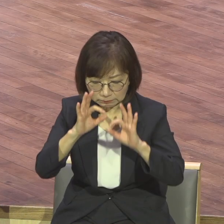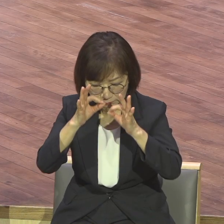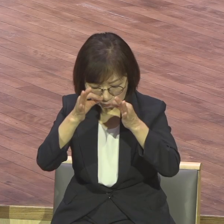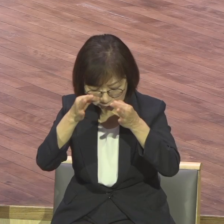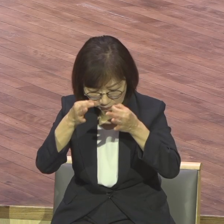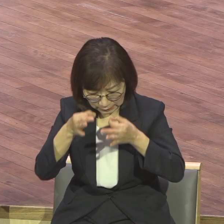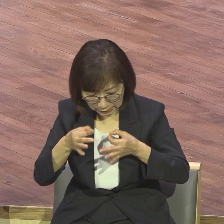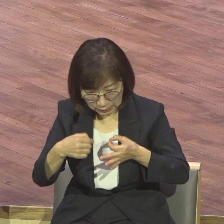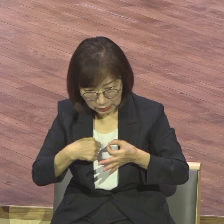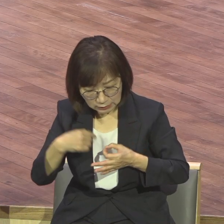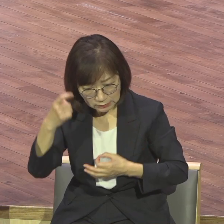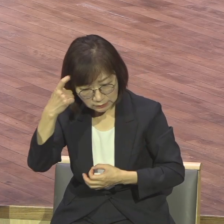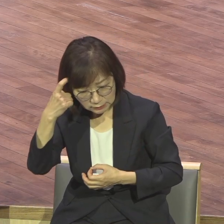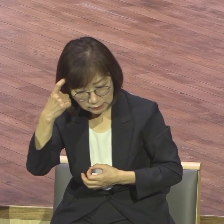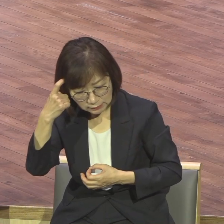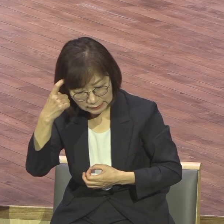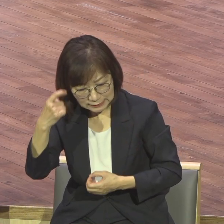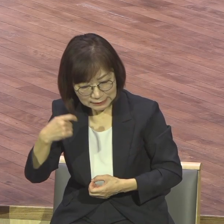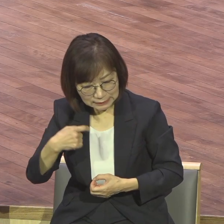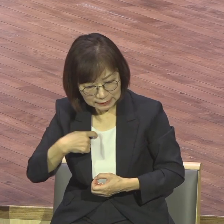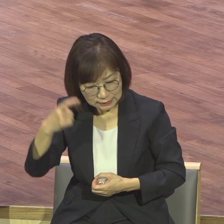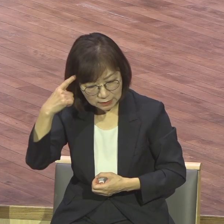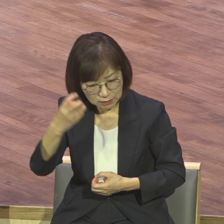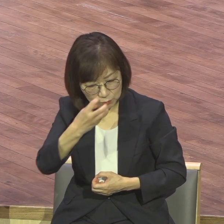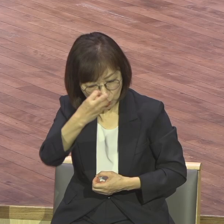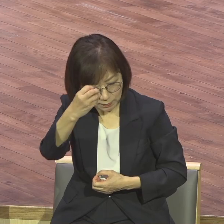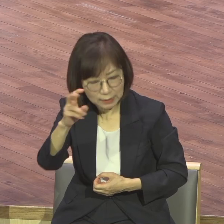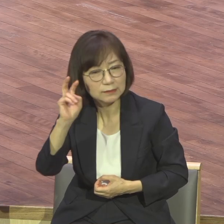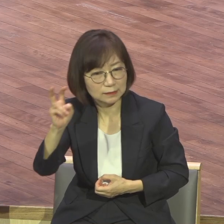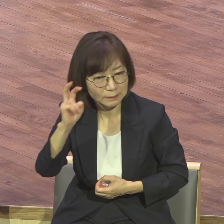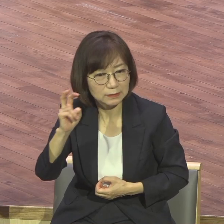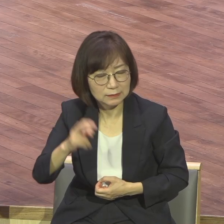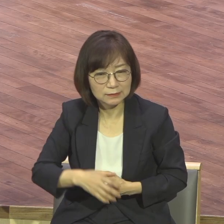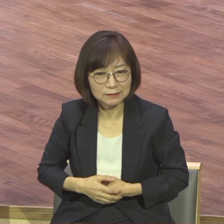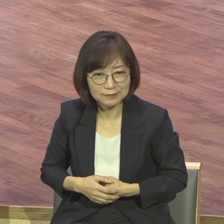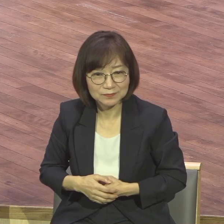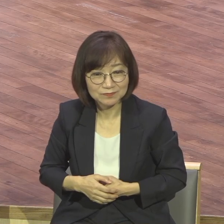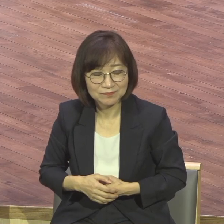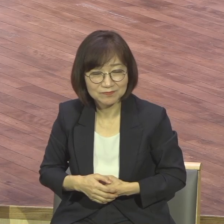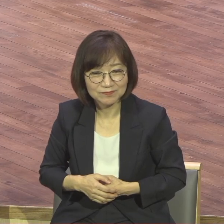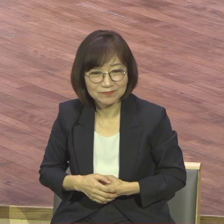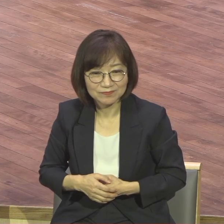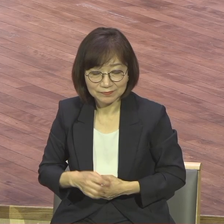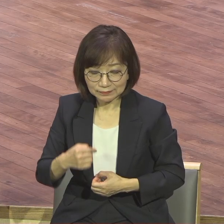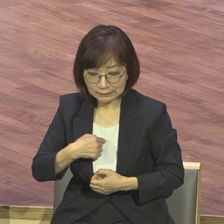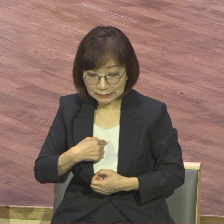마땅히 생각할 그 이상의 생각을 하고 있는 거예요 주제 파악 못하고 있는 겁니다